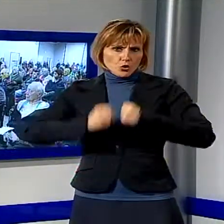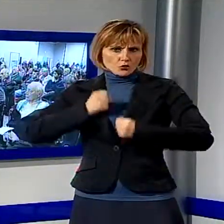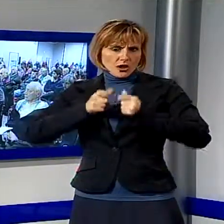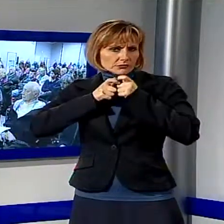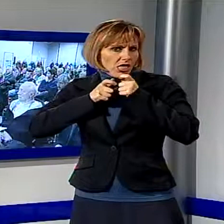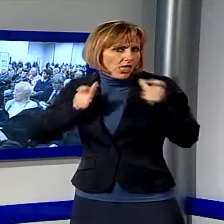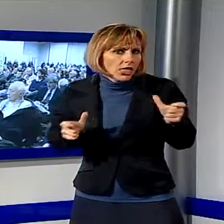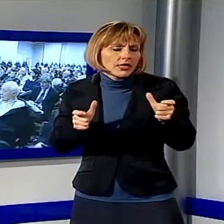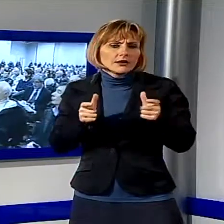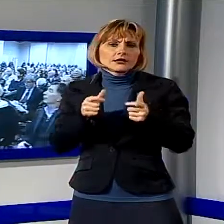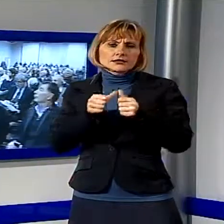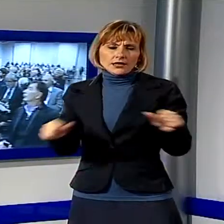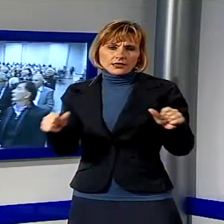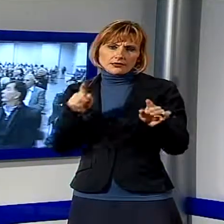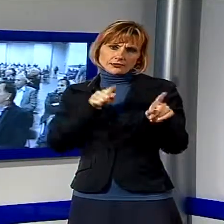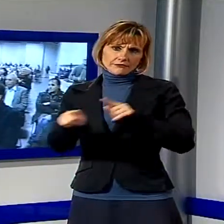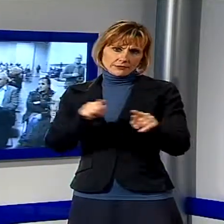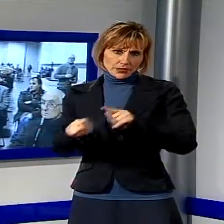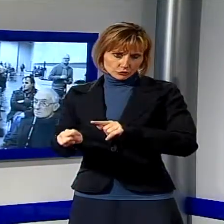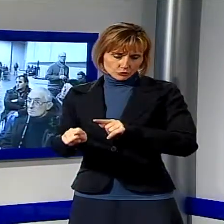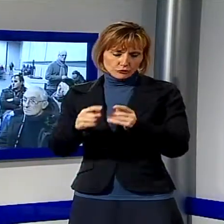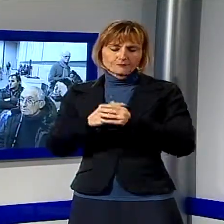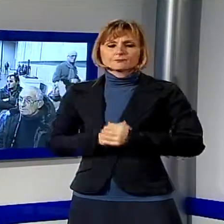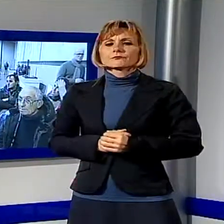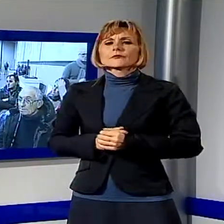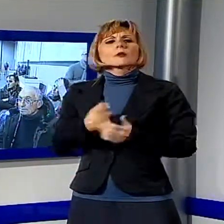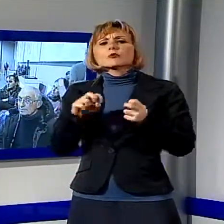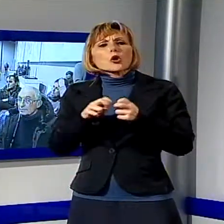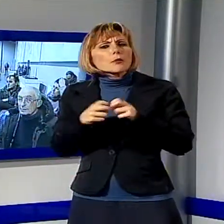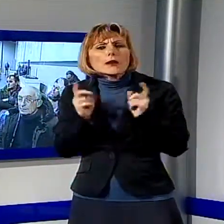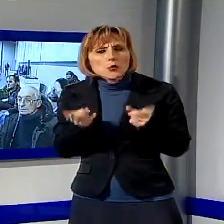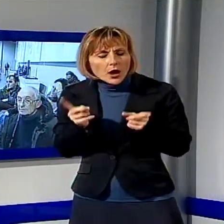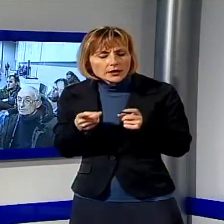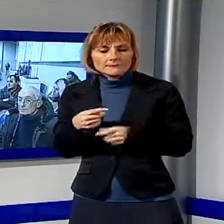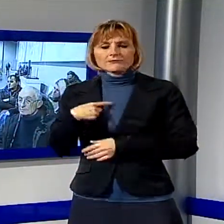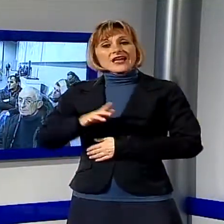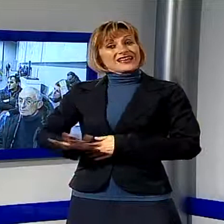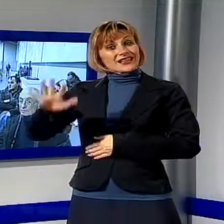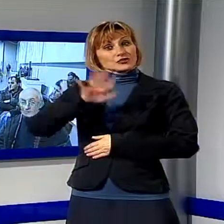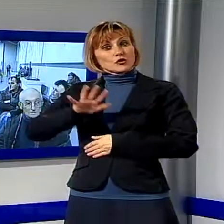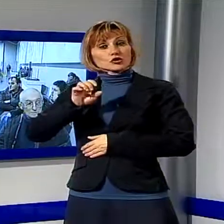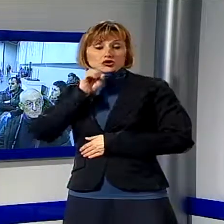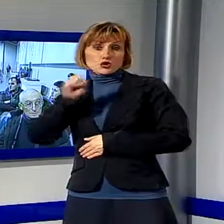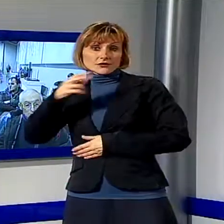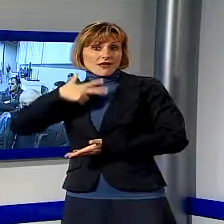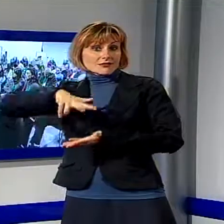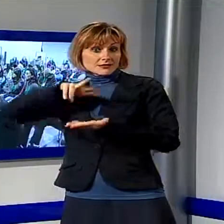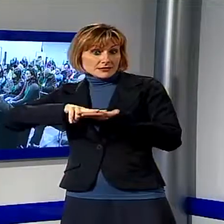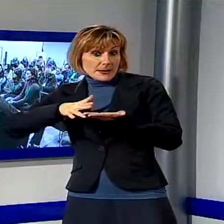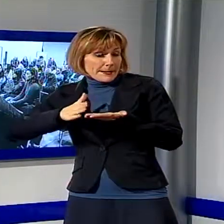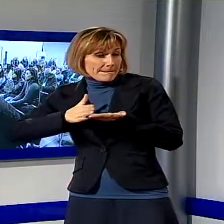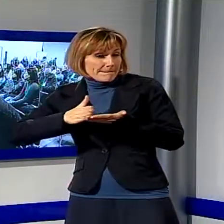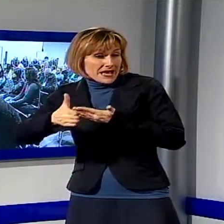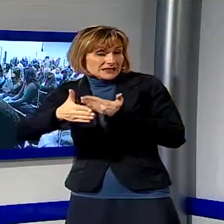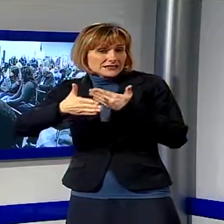sedi istituzionali di riferimento. Il nodo della questione riguarda la delibera della giunta regionale che sta per passare in commissione per